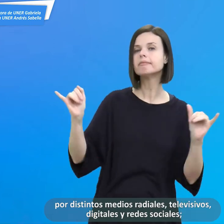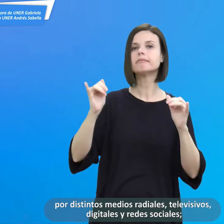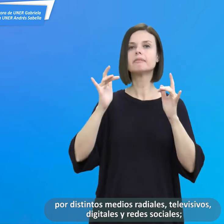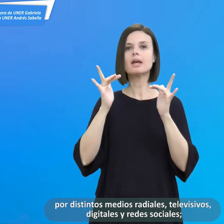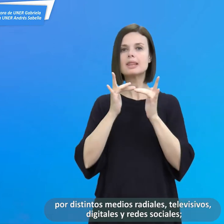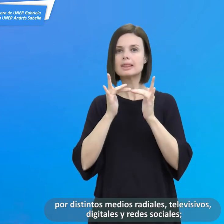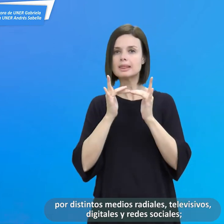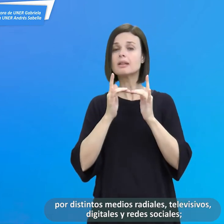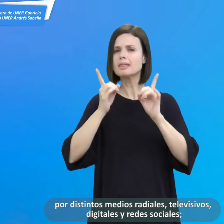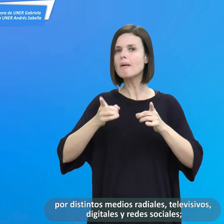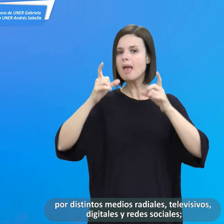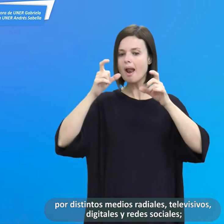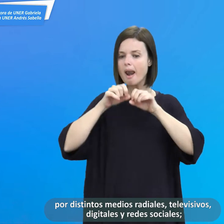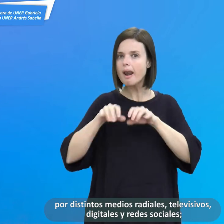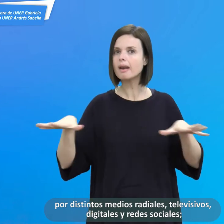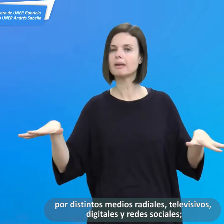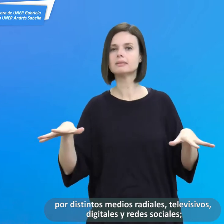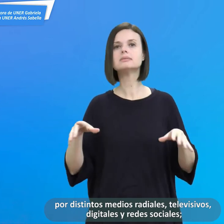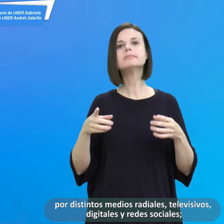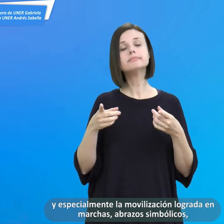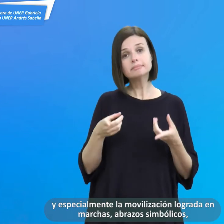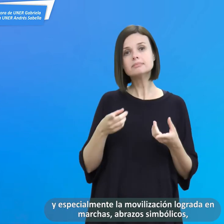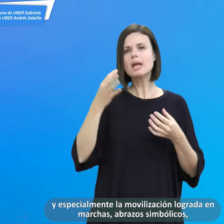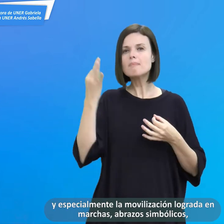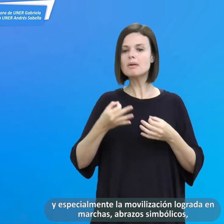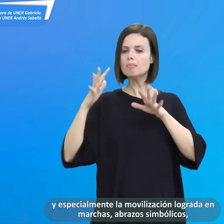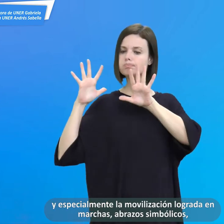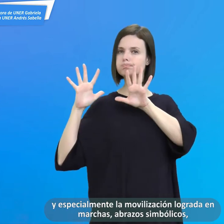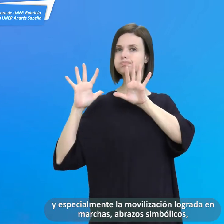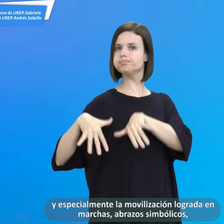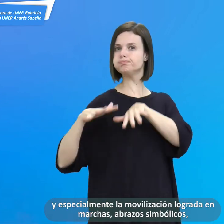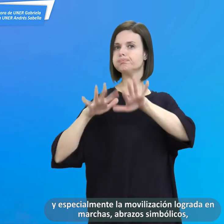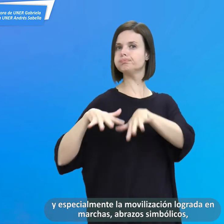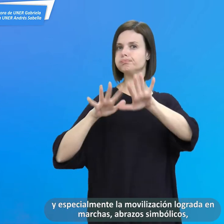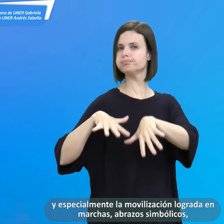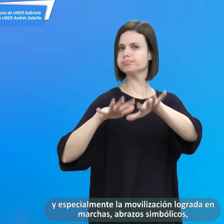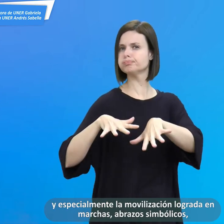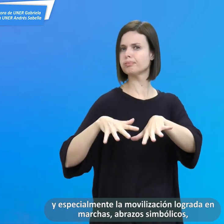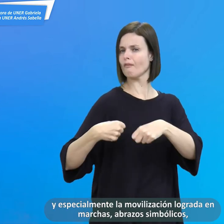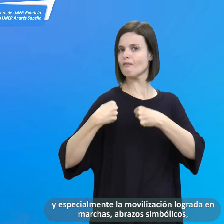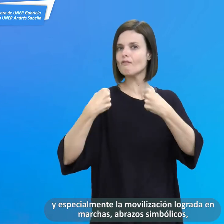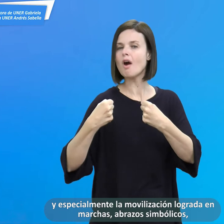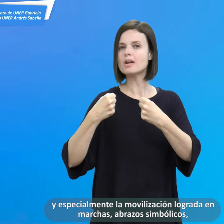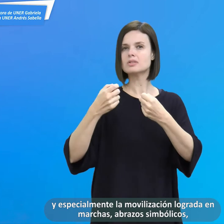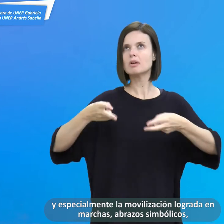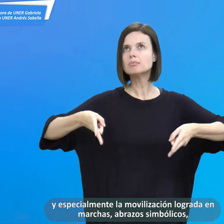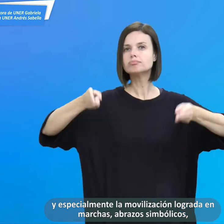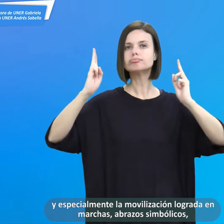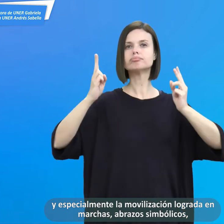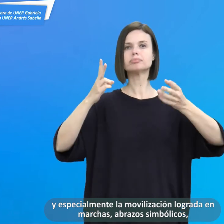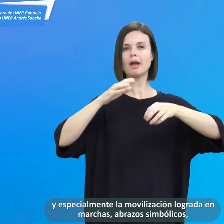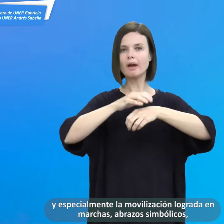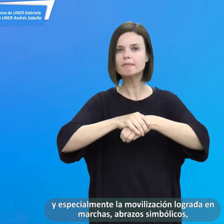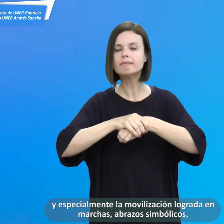radiales, televisivos, digitales y redes sociales, y especialmente la movilización lograda